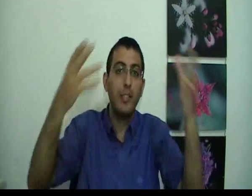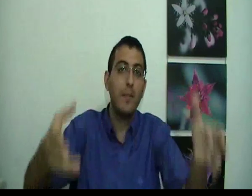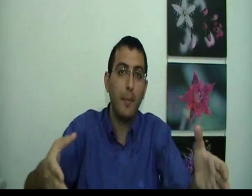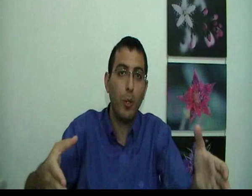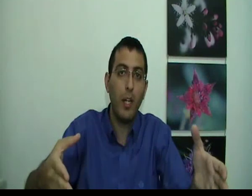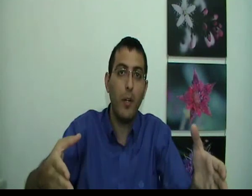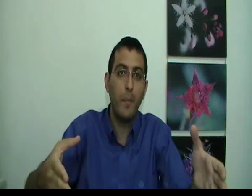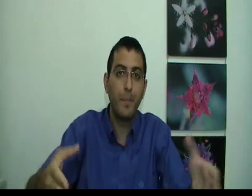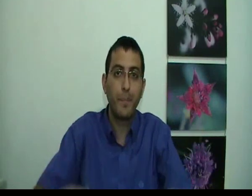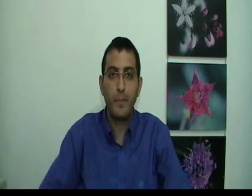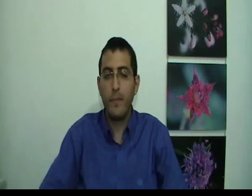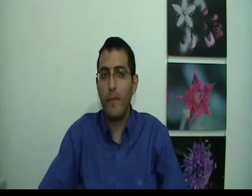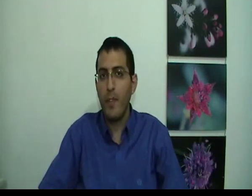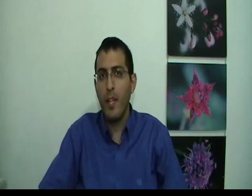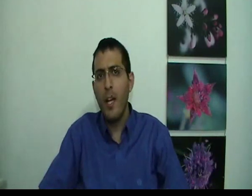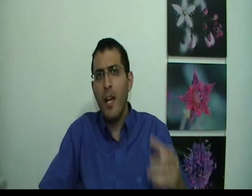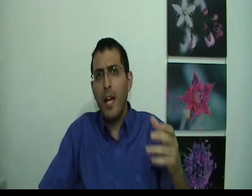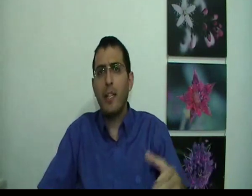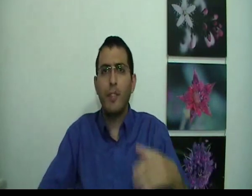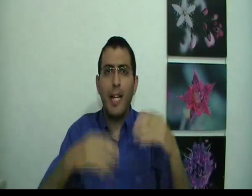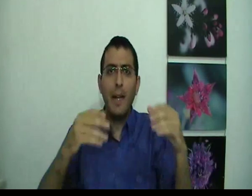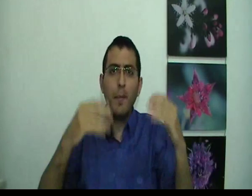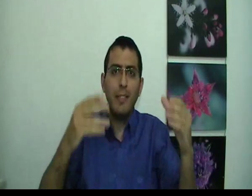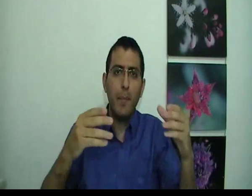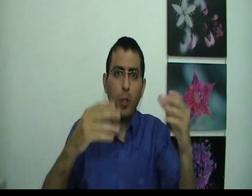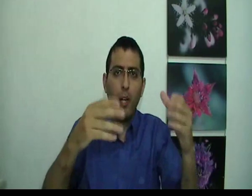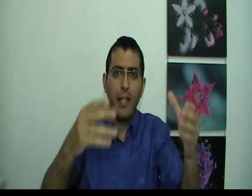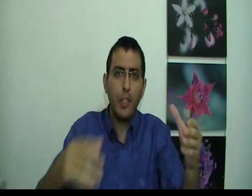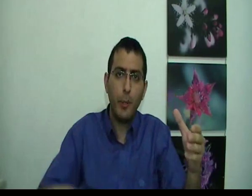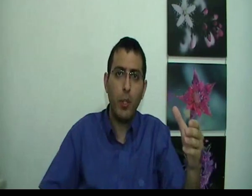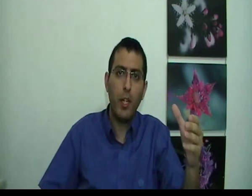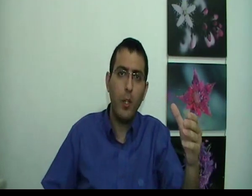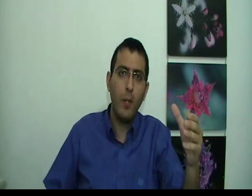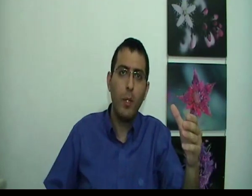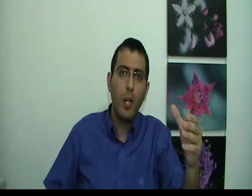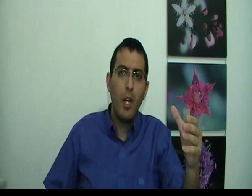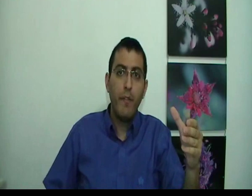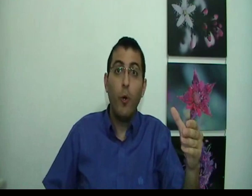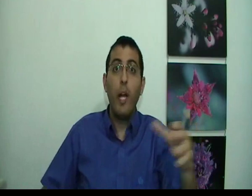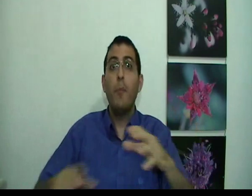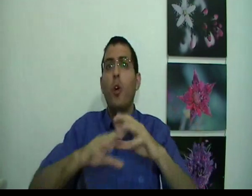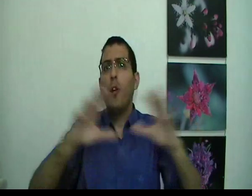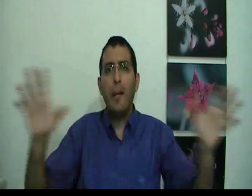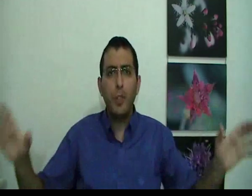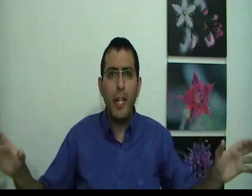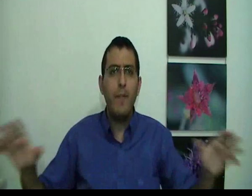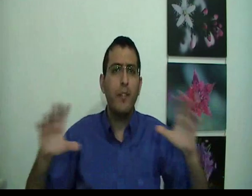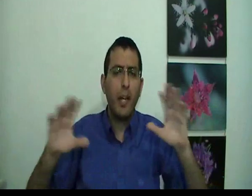שנמצא בתוך החלום עכשיו כשהאדם נמצא בתוך העני שבתוך החלום והוא רואה מולו עולם שלם ודברים